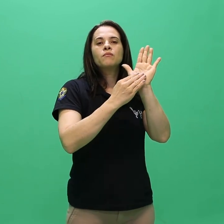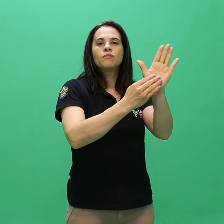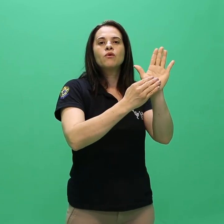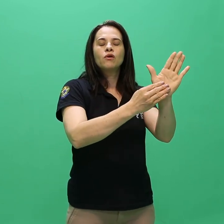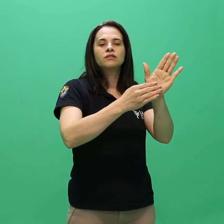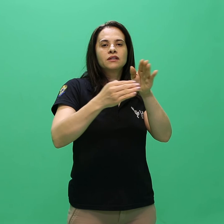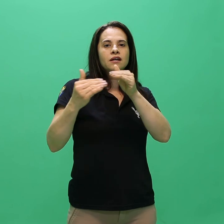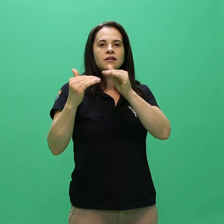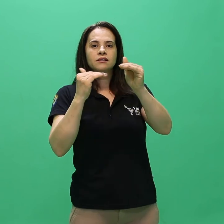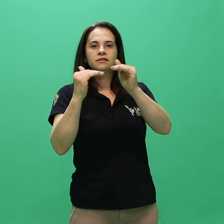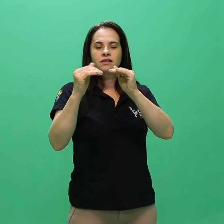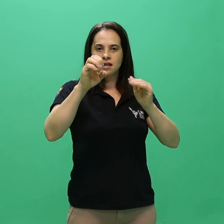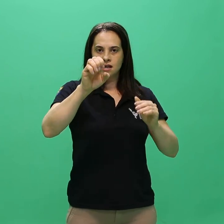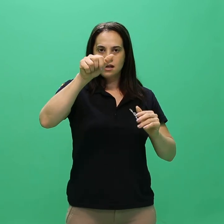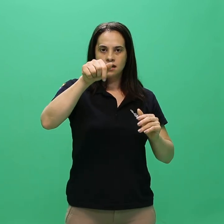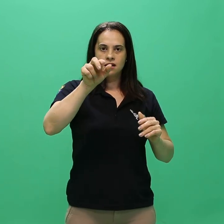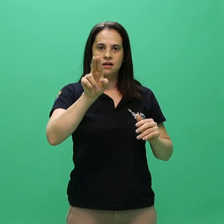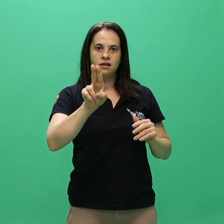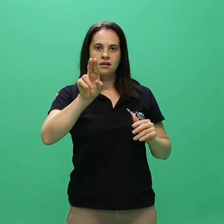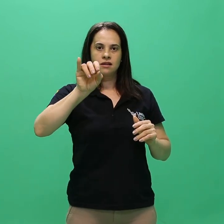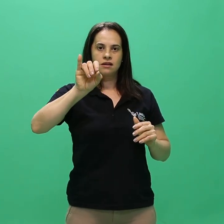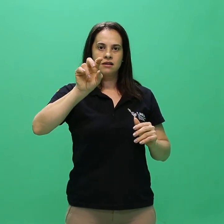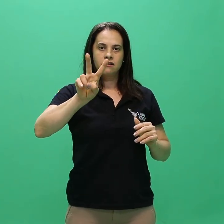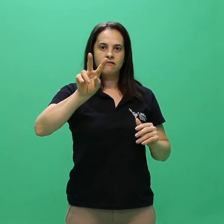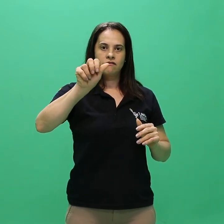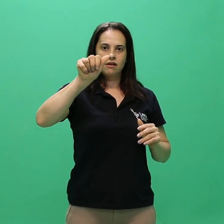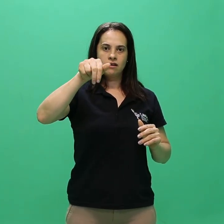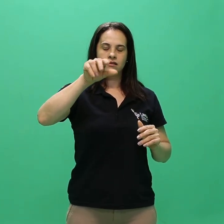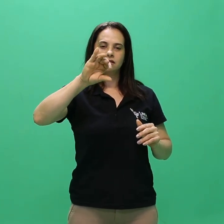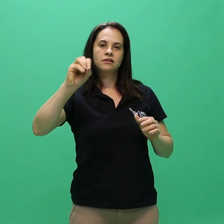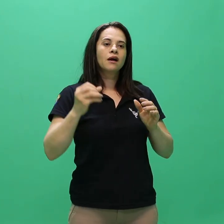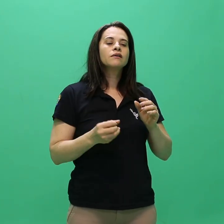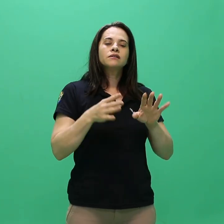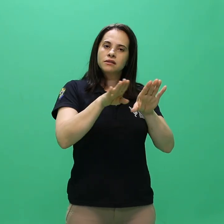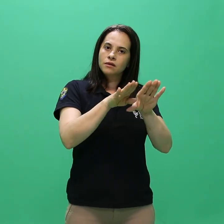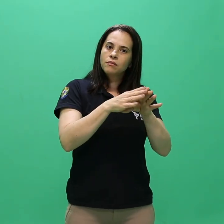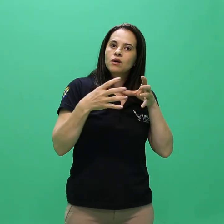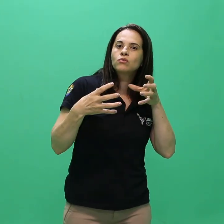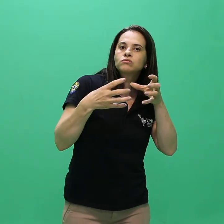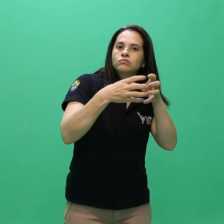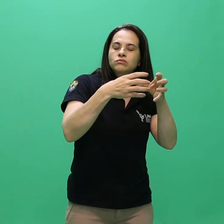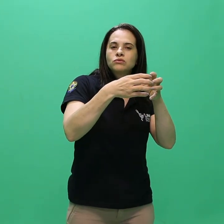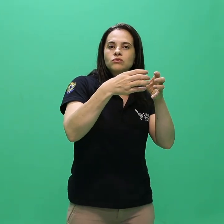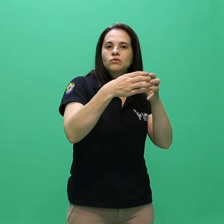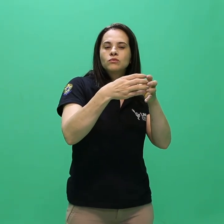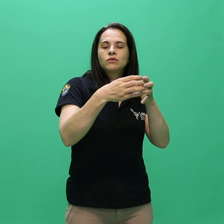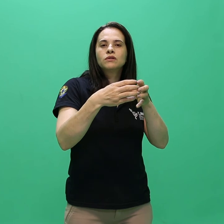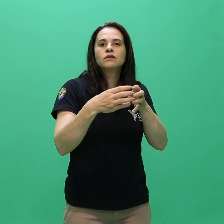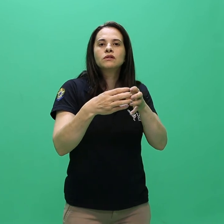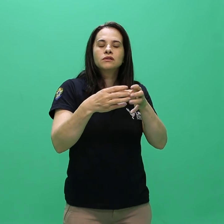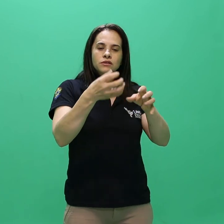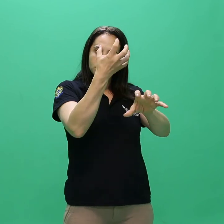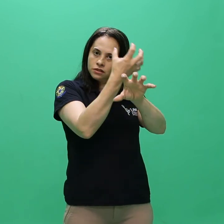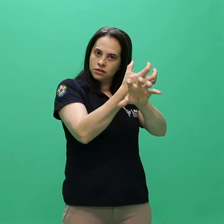conjunto de componentes curriculares que o candidato deverá cursar na UNILA. 6